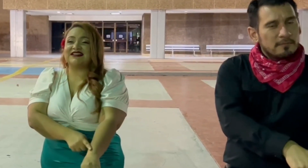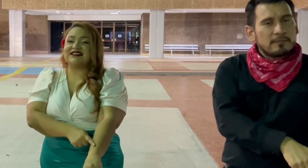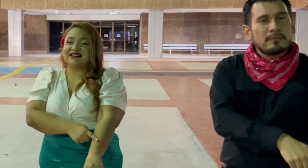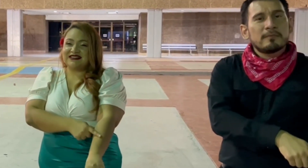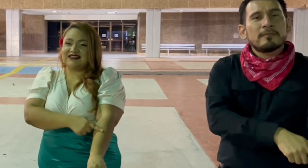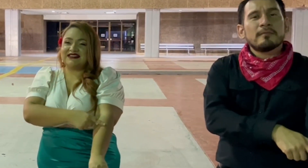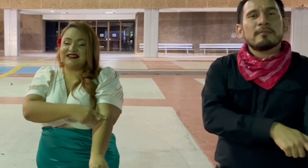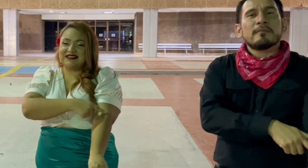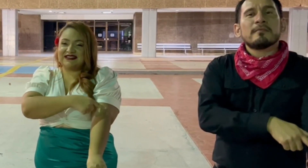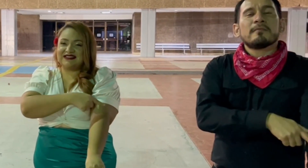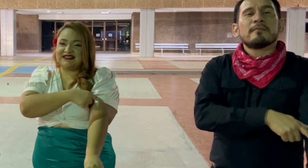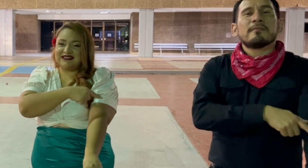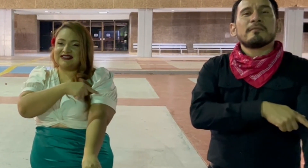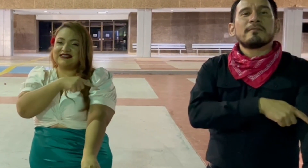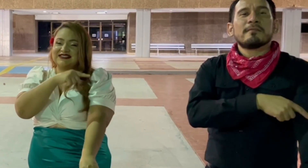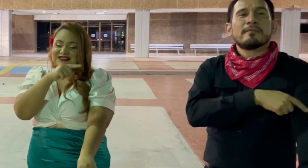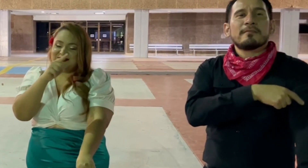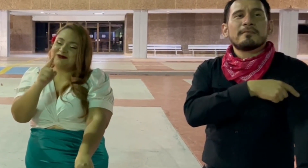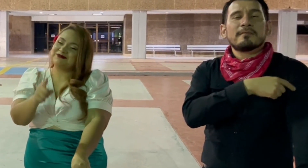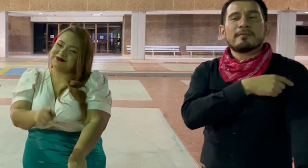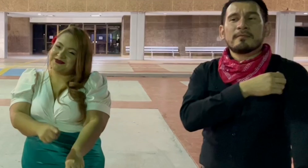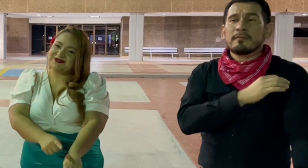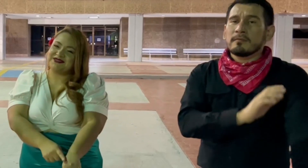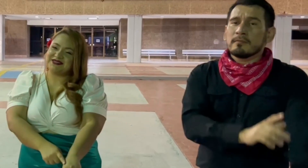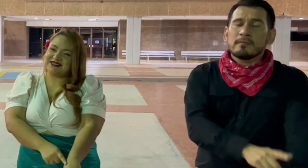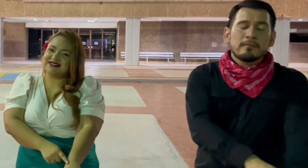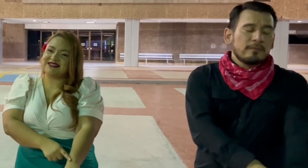muchas horas